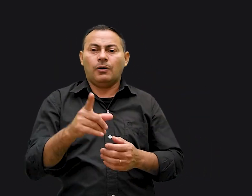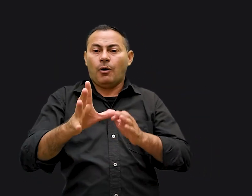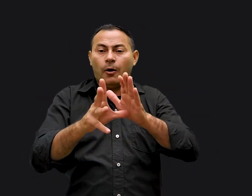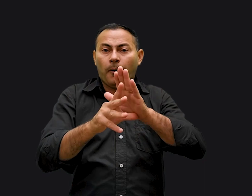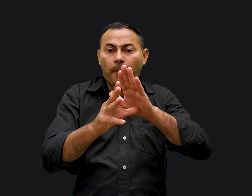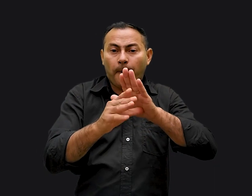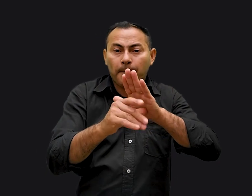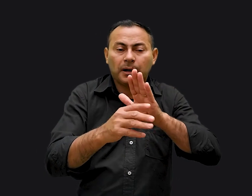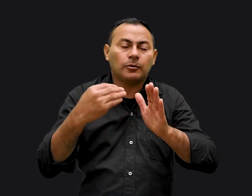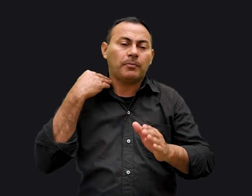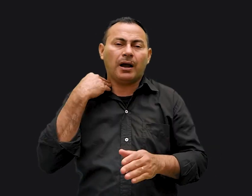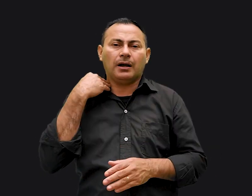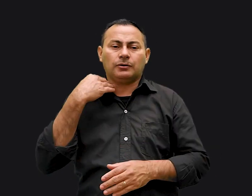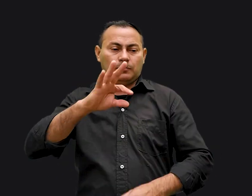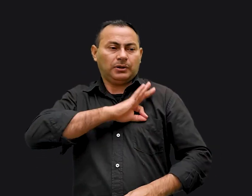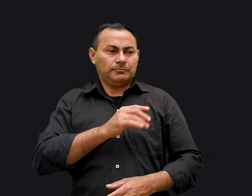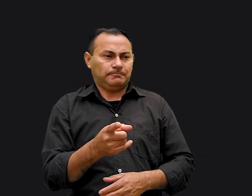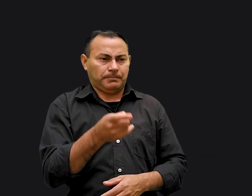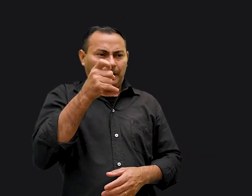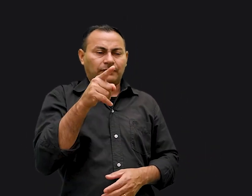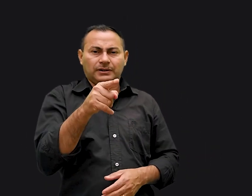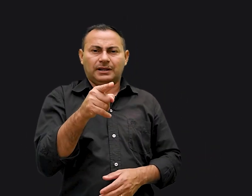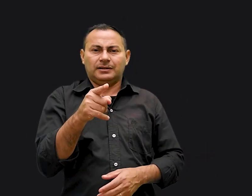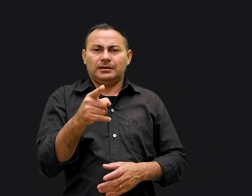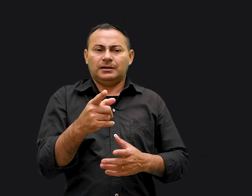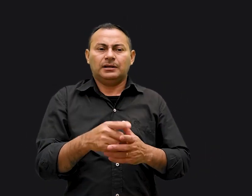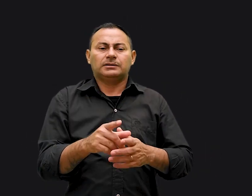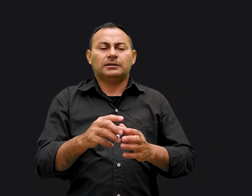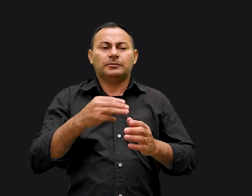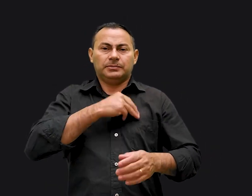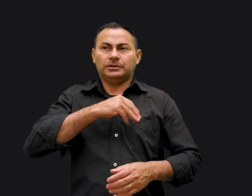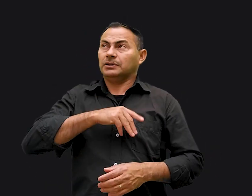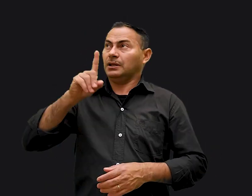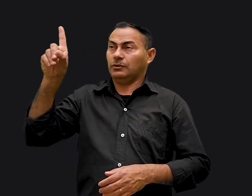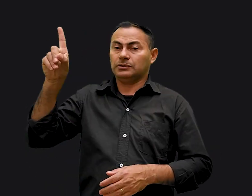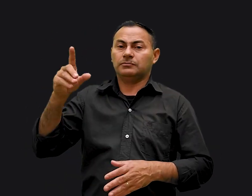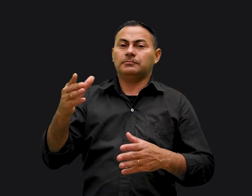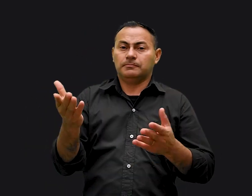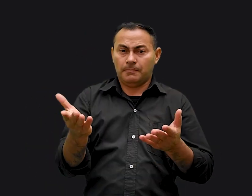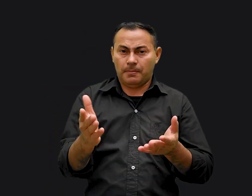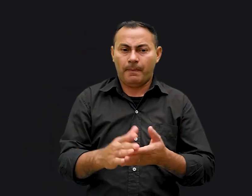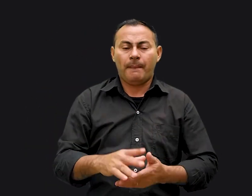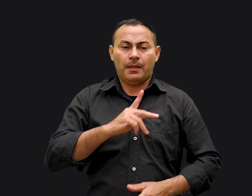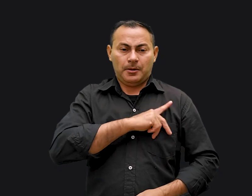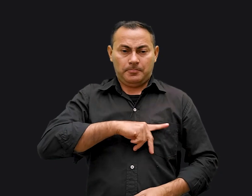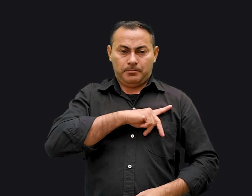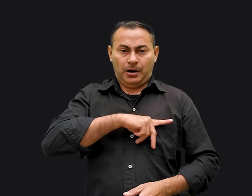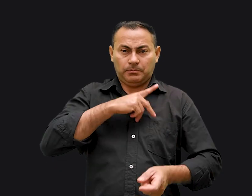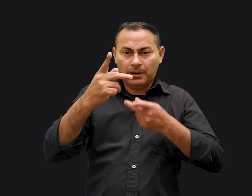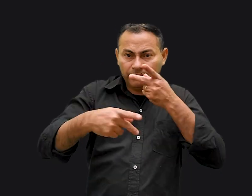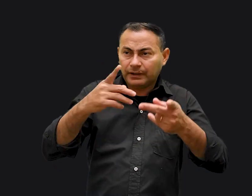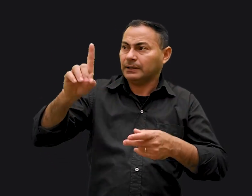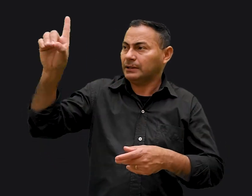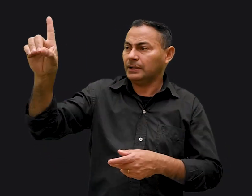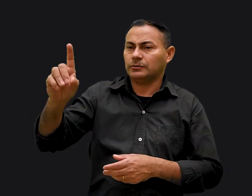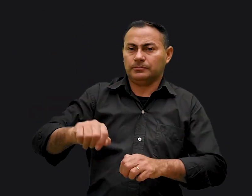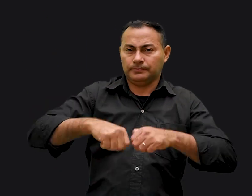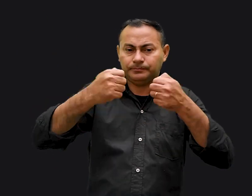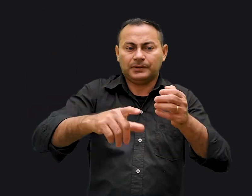roubando um banco e um policial atirarem em você ele estará sendo um ministro de Deus Paulo nos diz que Deus estabeleceu